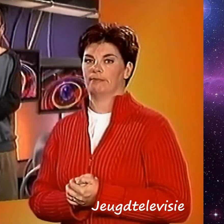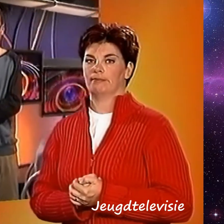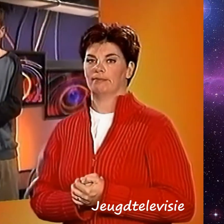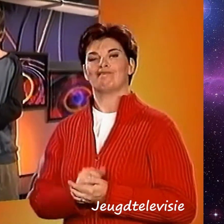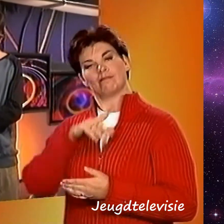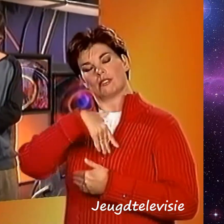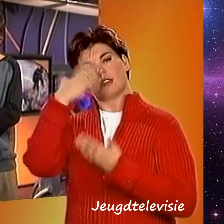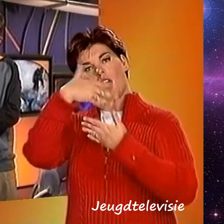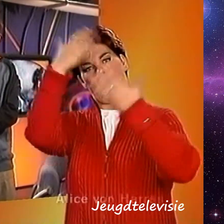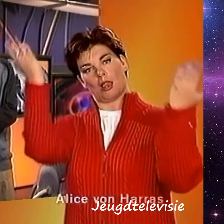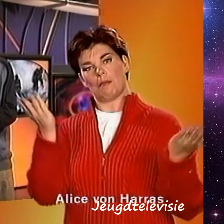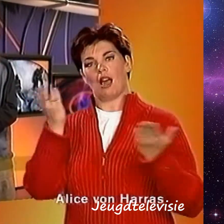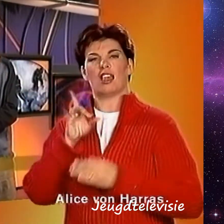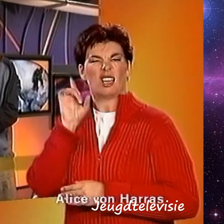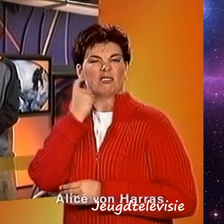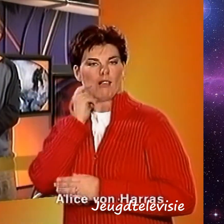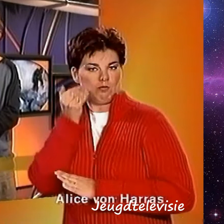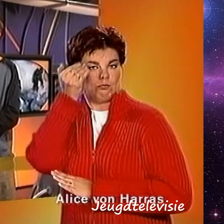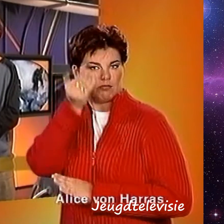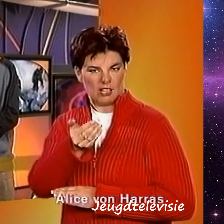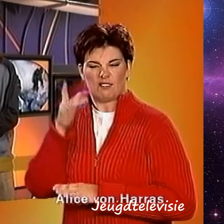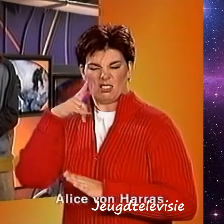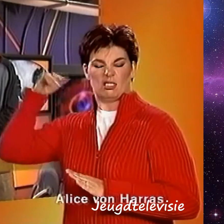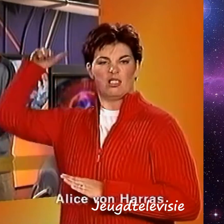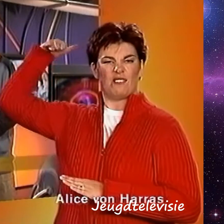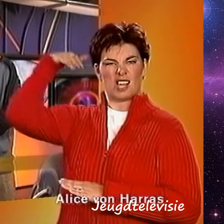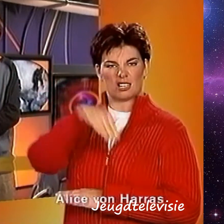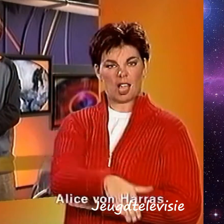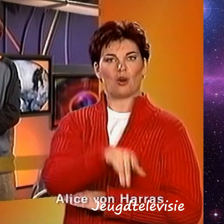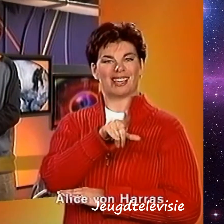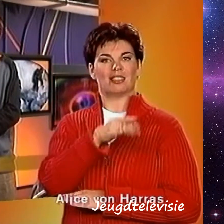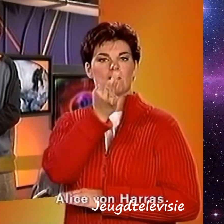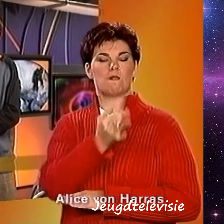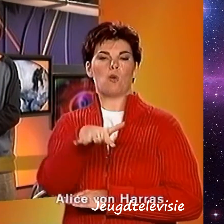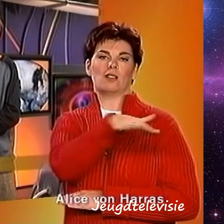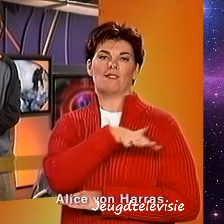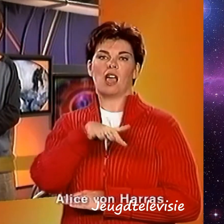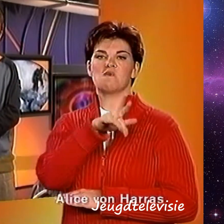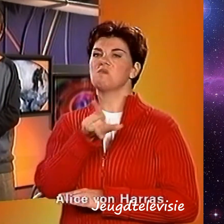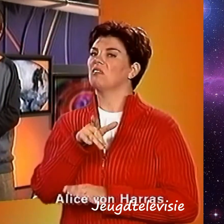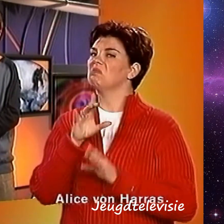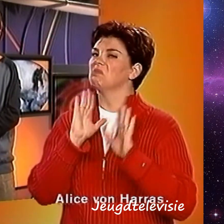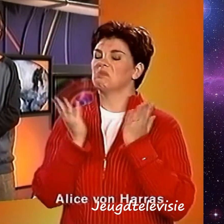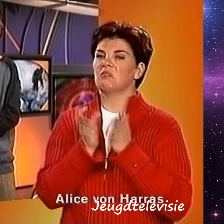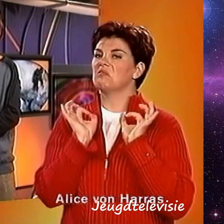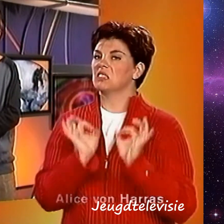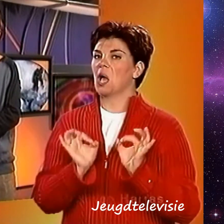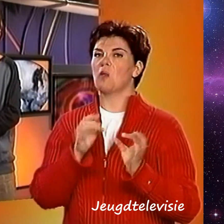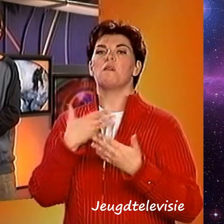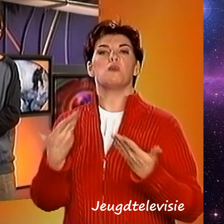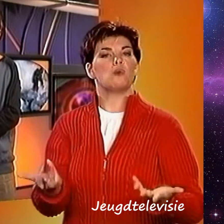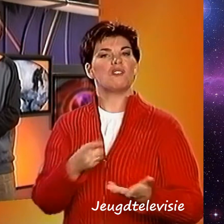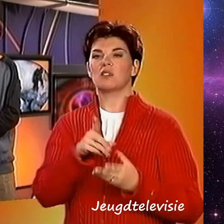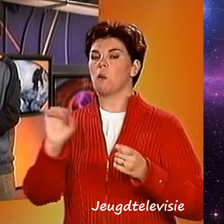Dag allemaal. Een dag nadat in New York een vliegtuig neerstoort op een woonwijk is nog steeds niet duidelijk wat de oorzaak is. Bij de ramp vielen